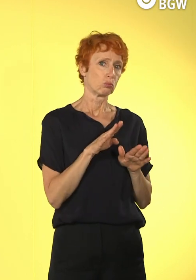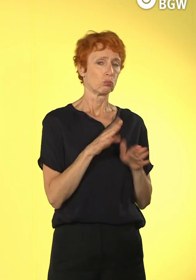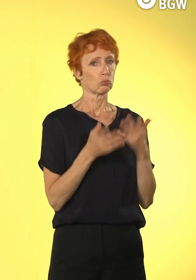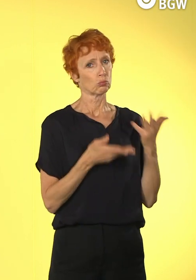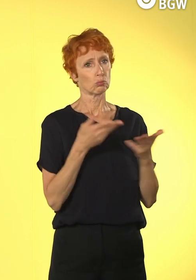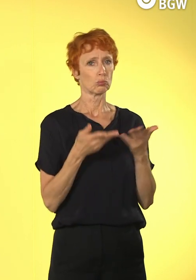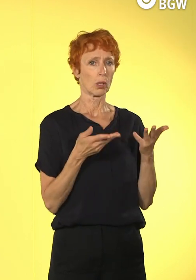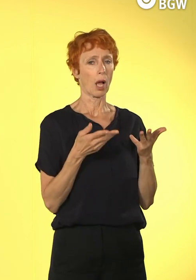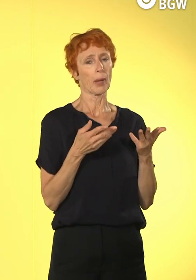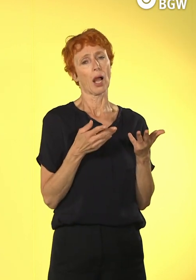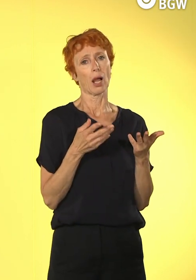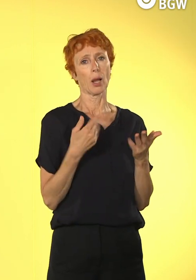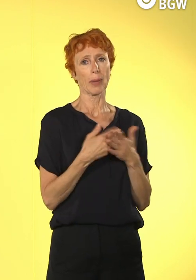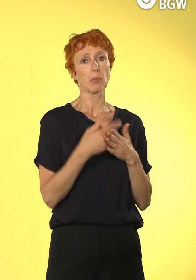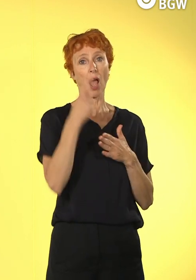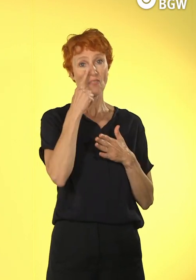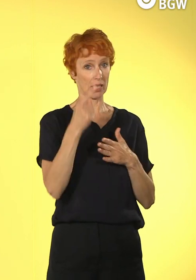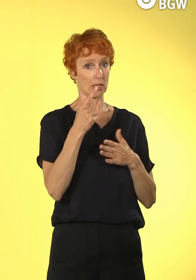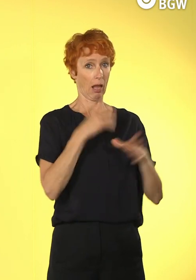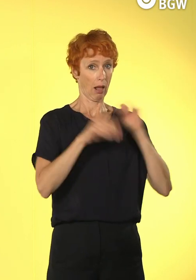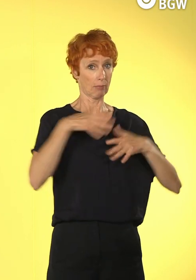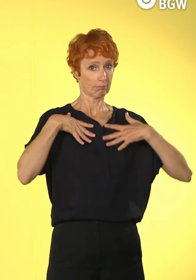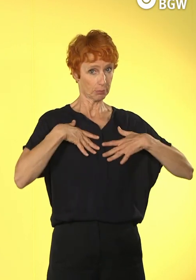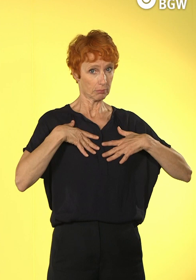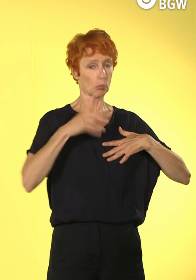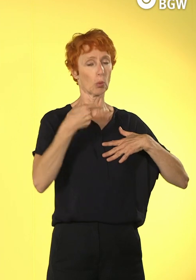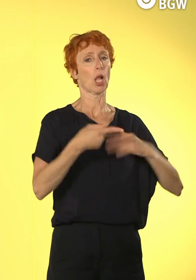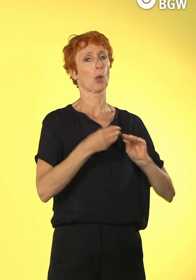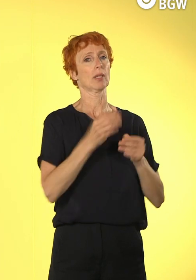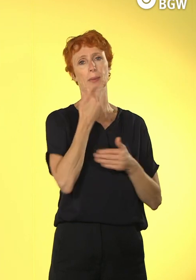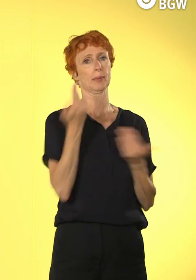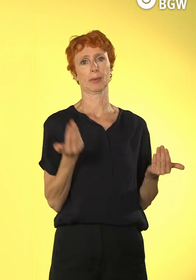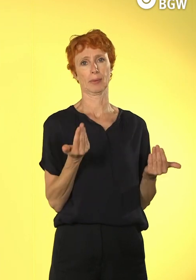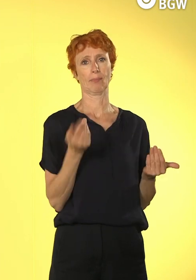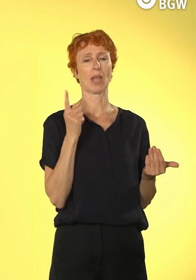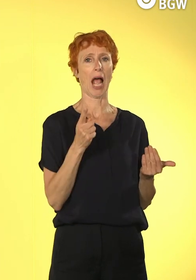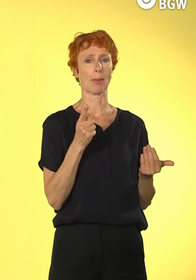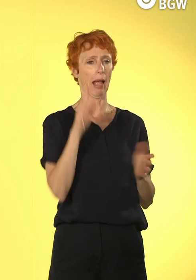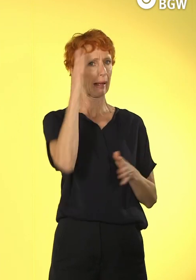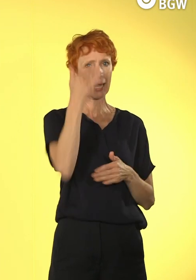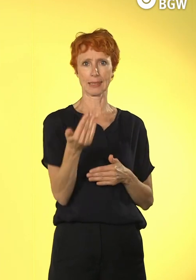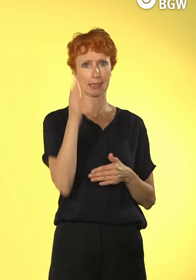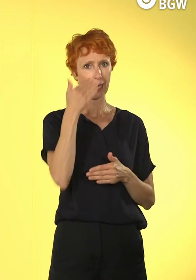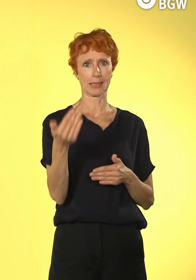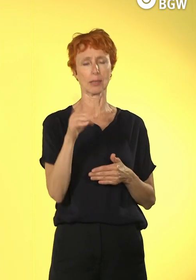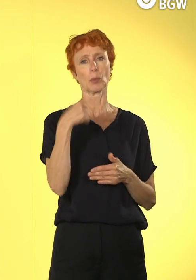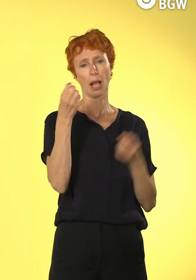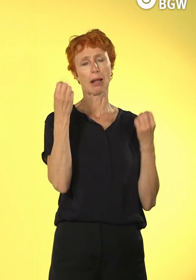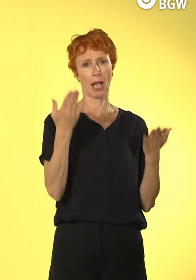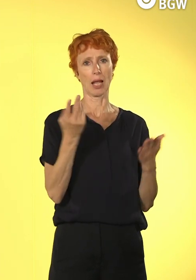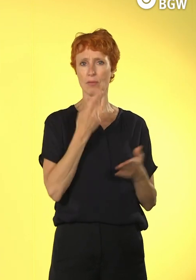wie so oft, wenn man es kann, ist es nicht mehr kompliziert. Aber wenn ich nicht weiß, wie es geht, dann ja. Und wir haben dann